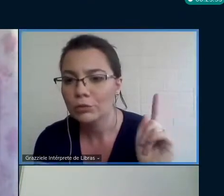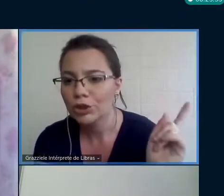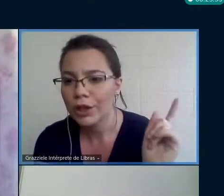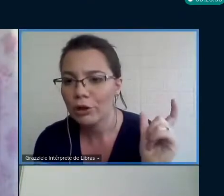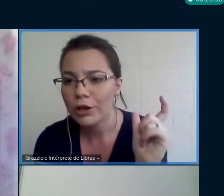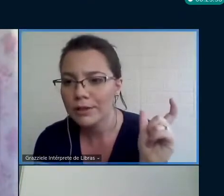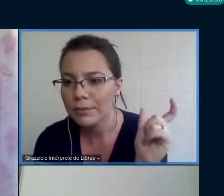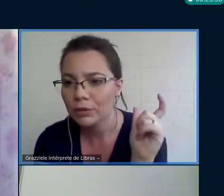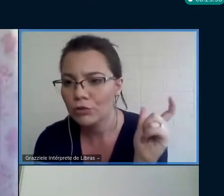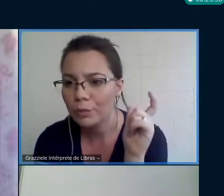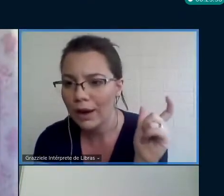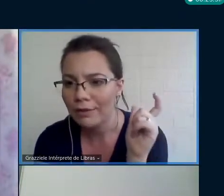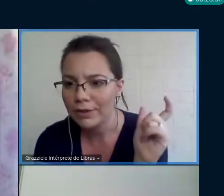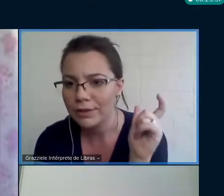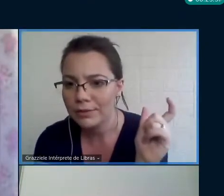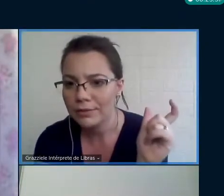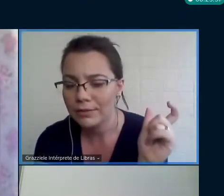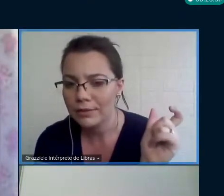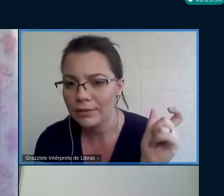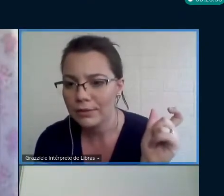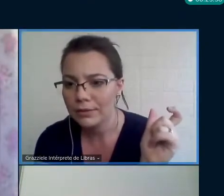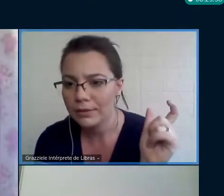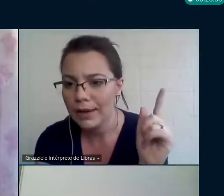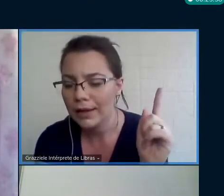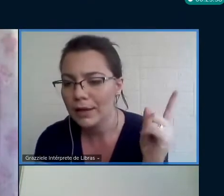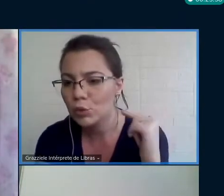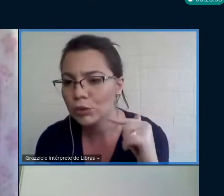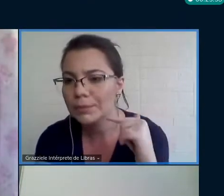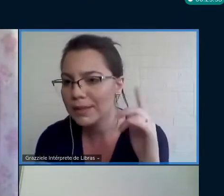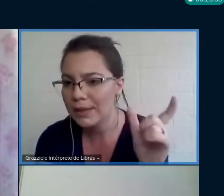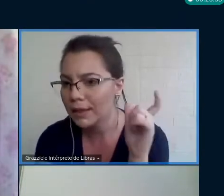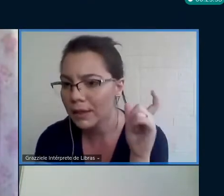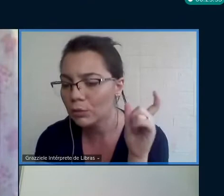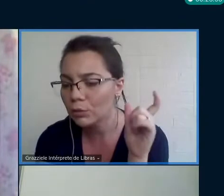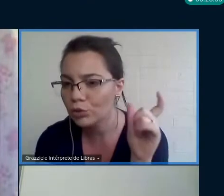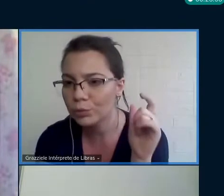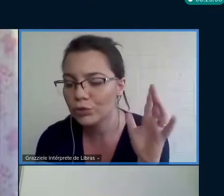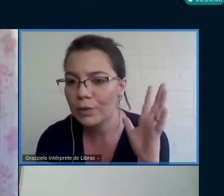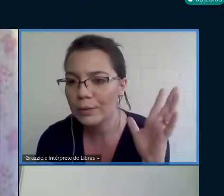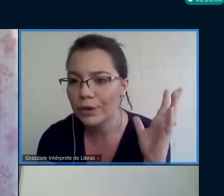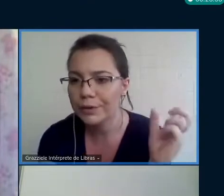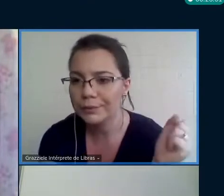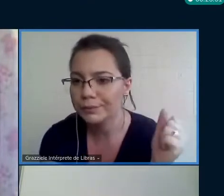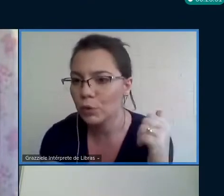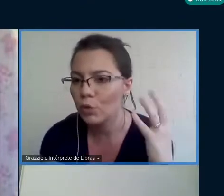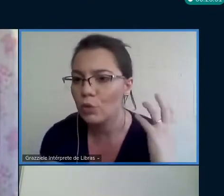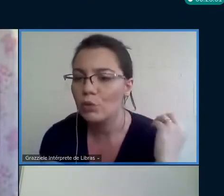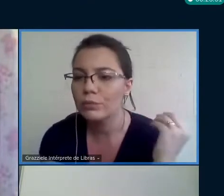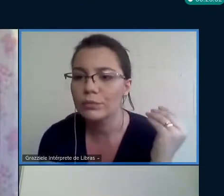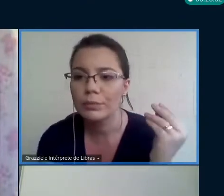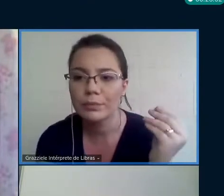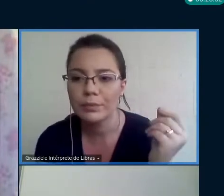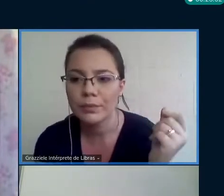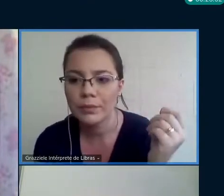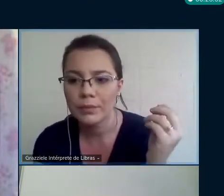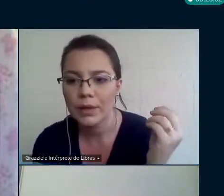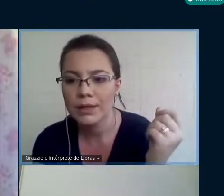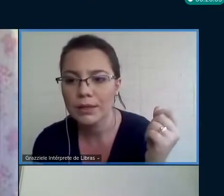Ela não tinha reconhecimento de palavras. Ela é surda, mas tem nenhum tipo de memória ou